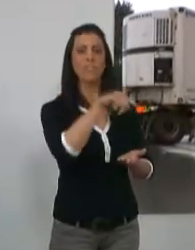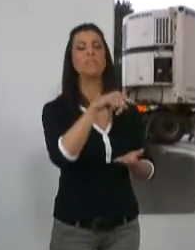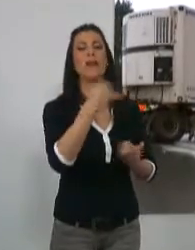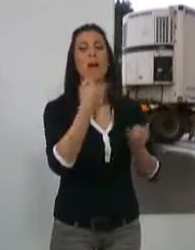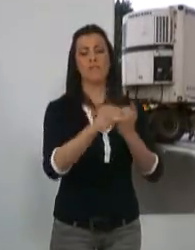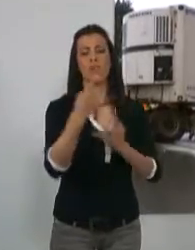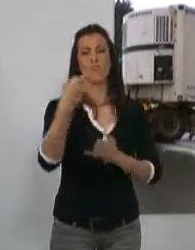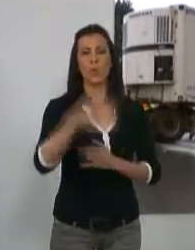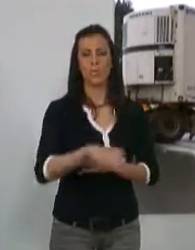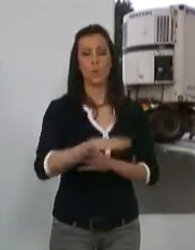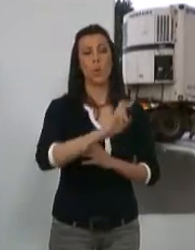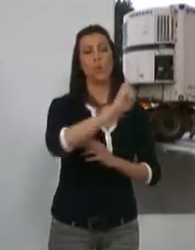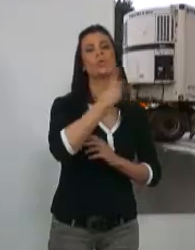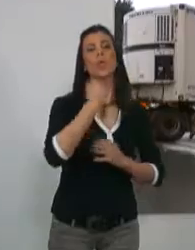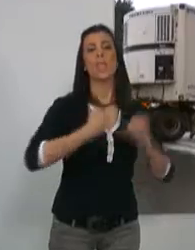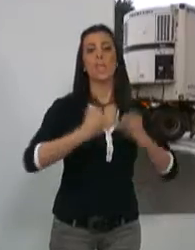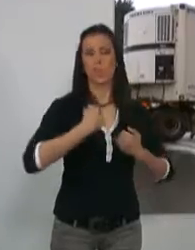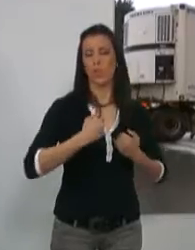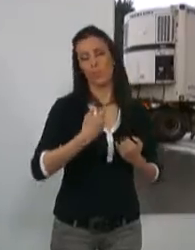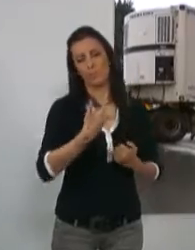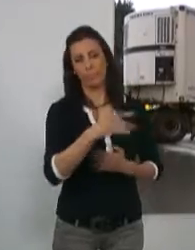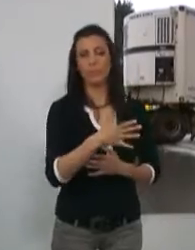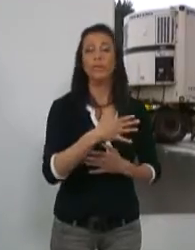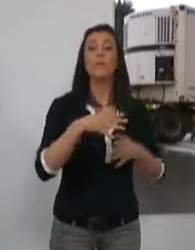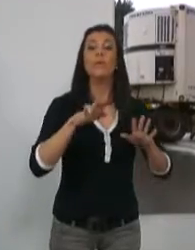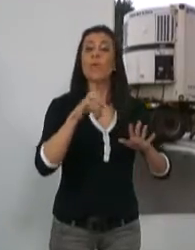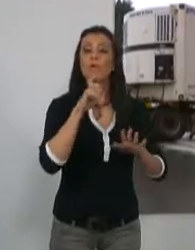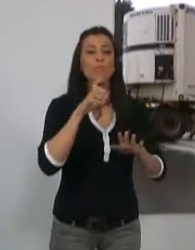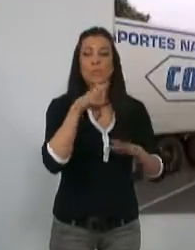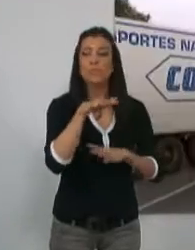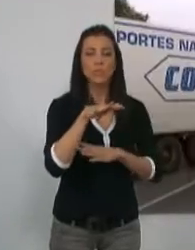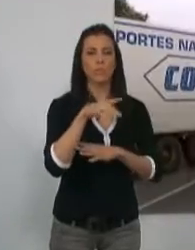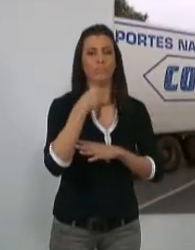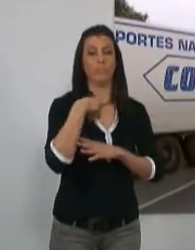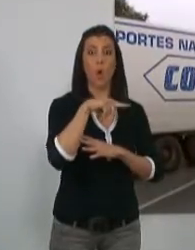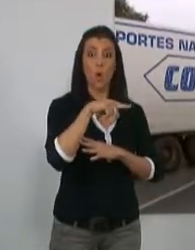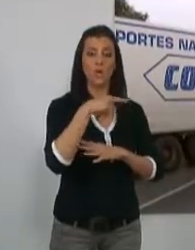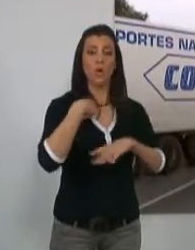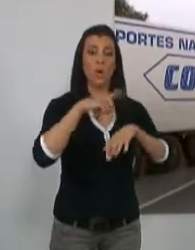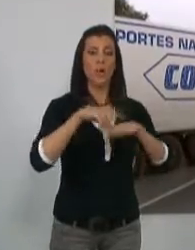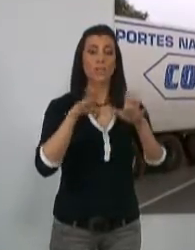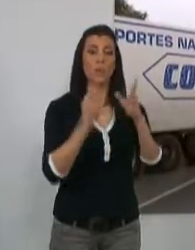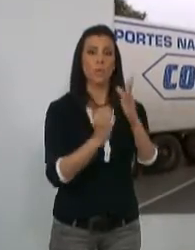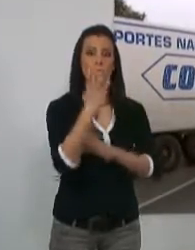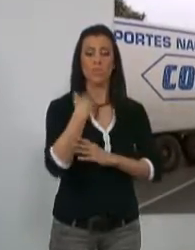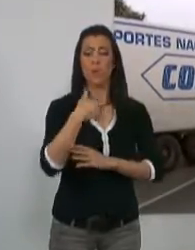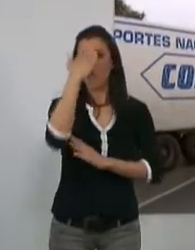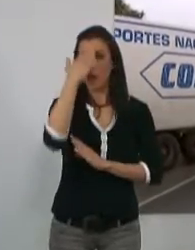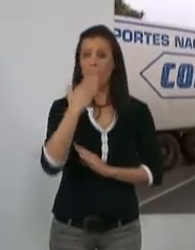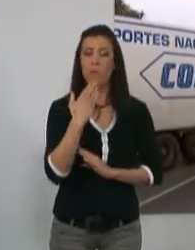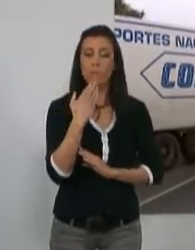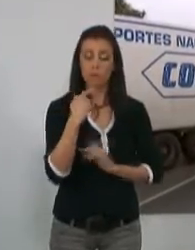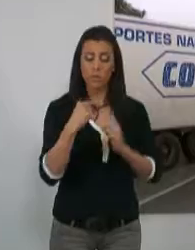provoca un muerto y un herido leve. El hecho tuvo lugar poco antes, ante las 10 de la mañana, cuando el camión que